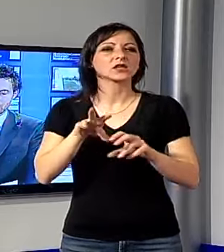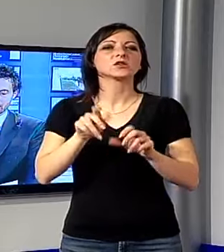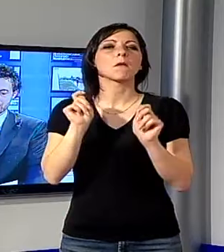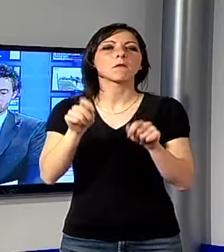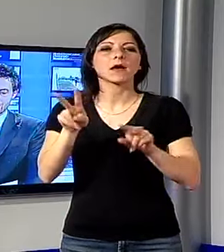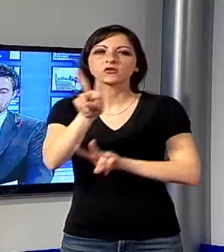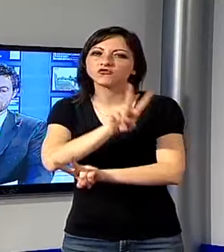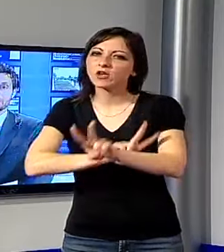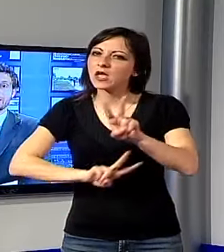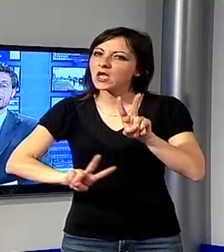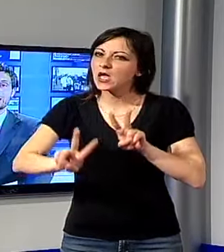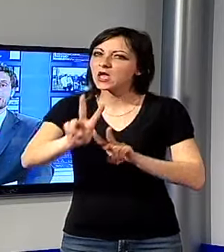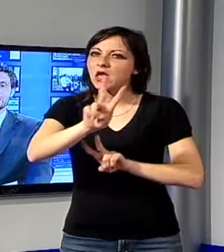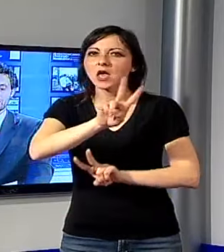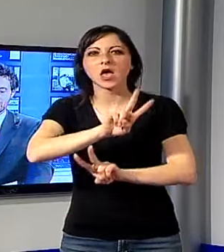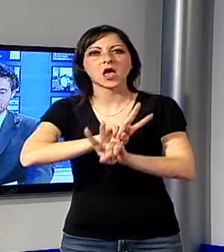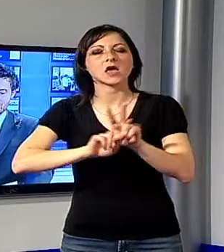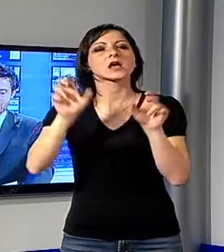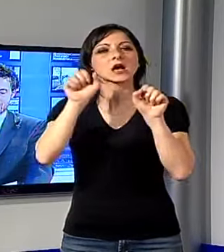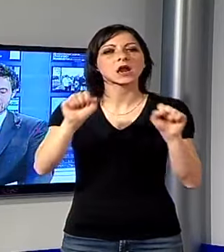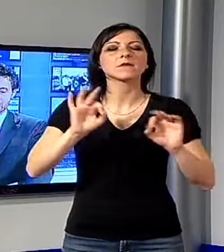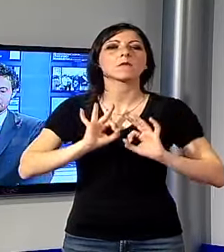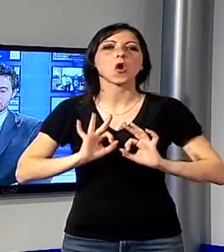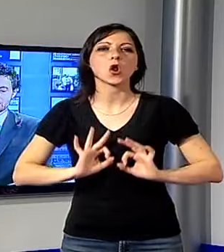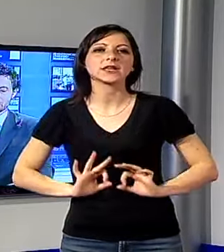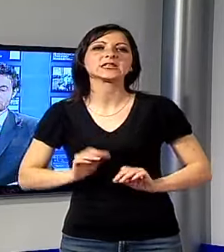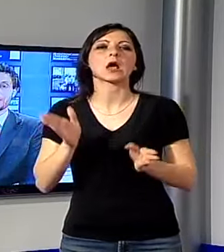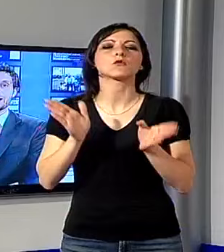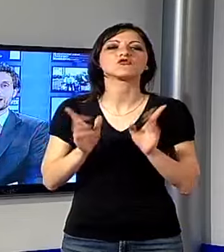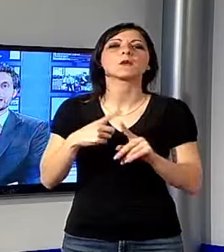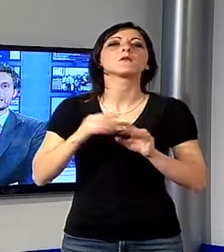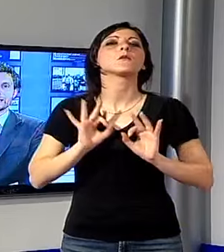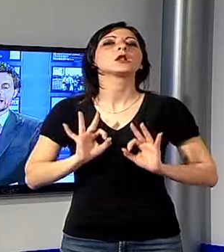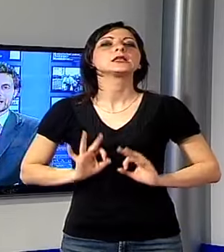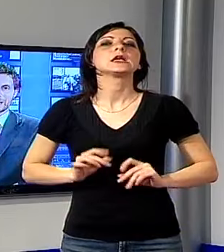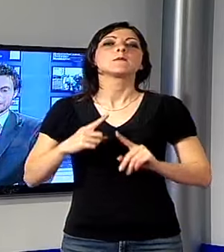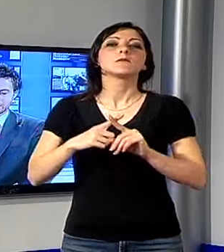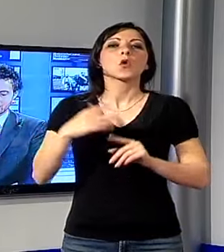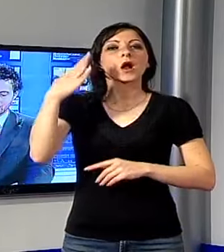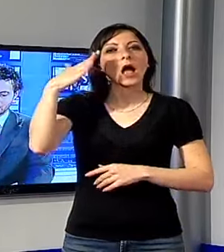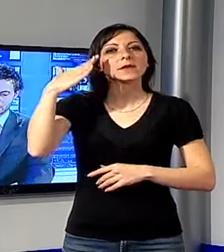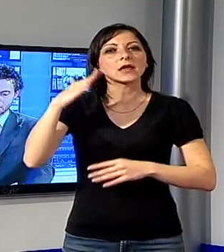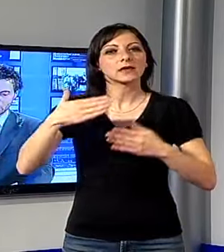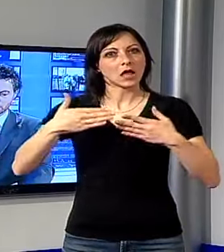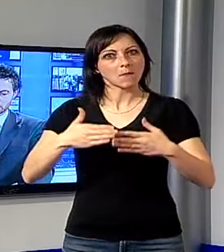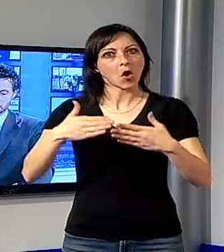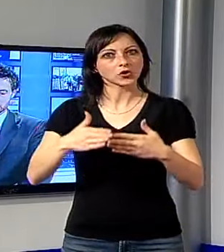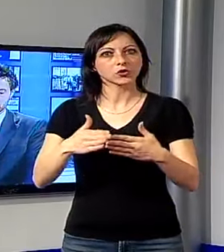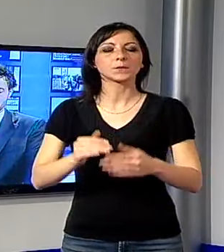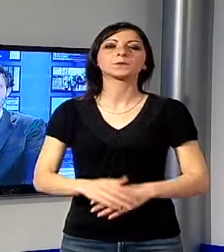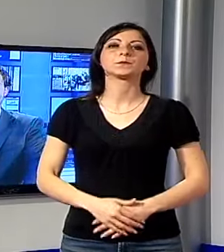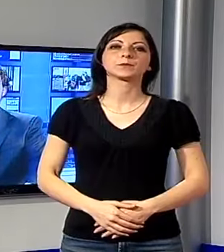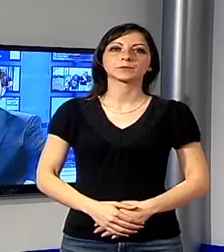ricerche a largo raggio da parte anche dei carabinieri, della polizia municipale e della capitaneria di Porto.